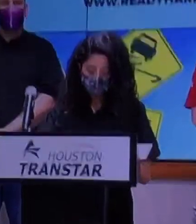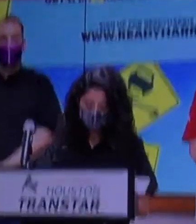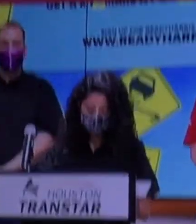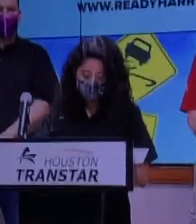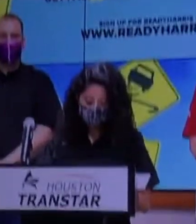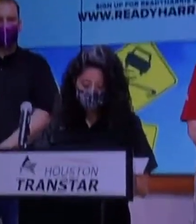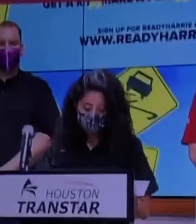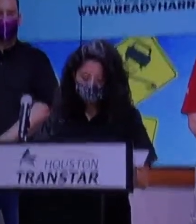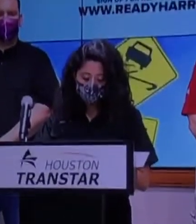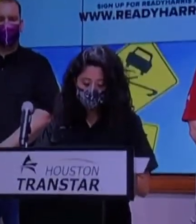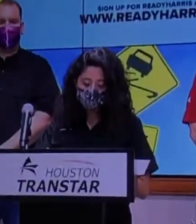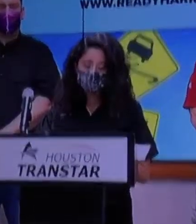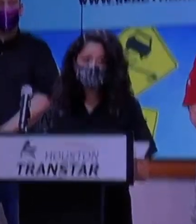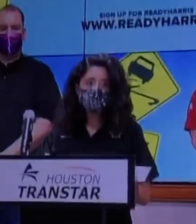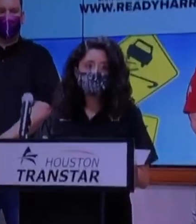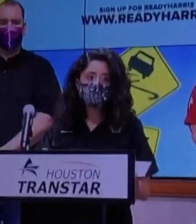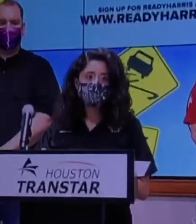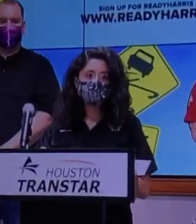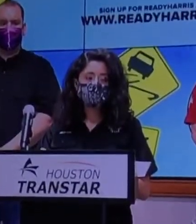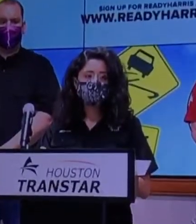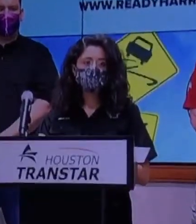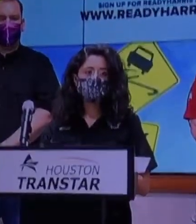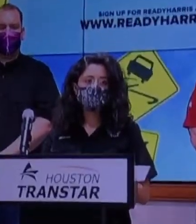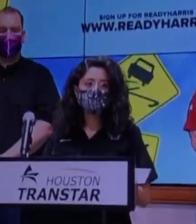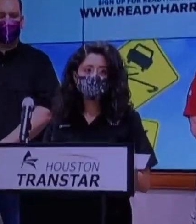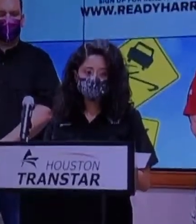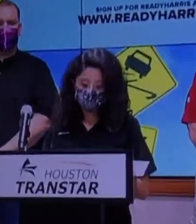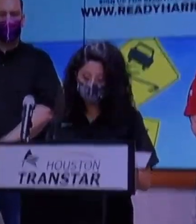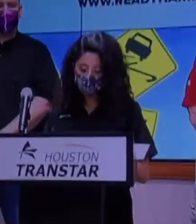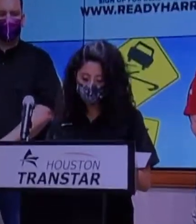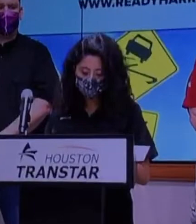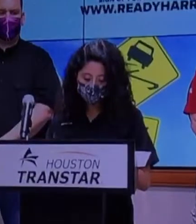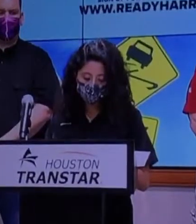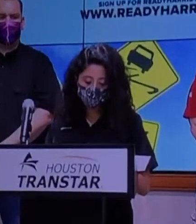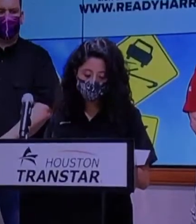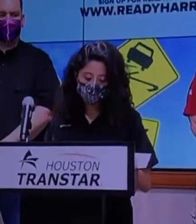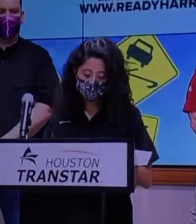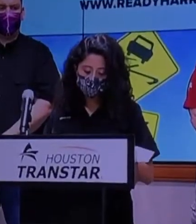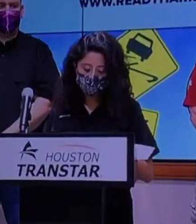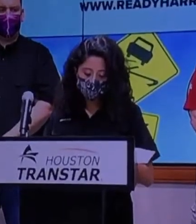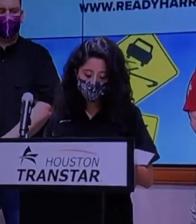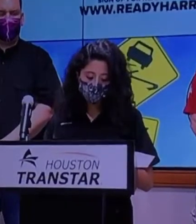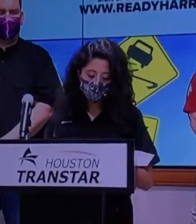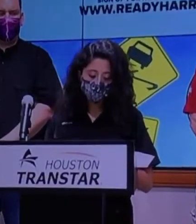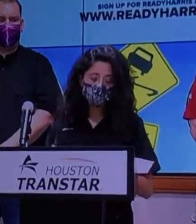Haga lo posible por mantenerse cálido, que tenga, pues, obviamente,